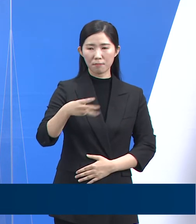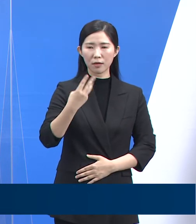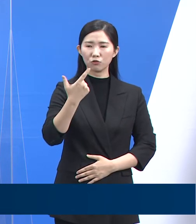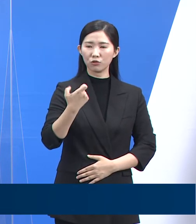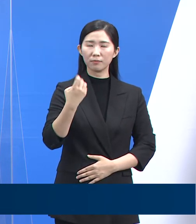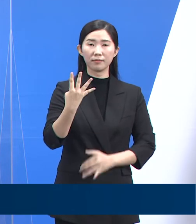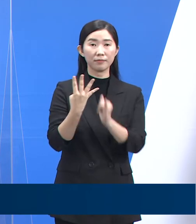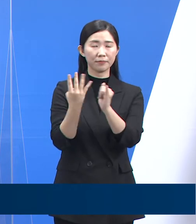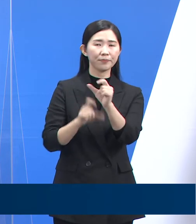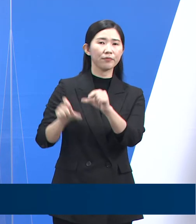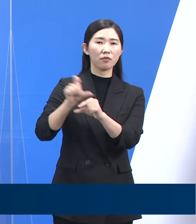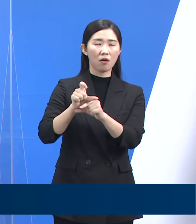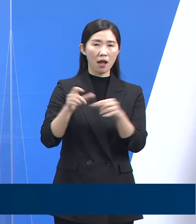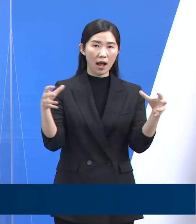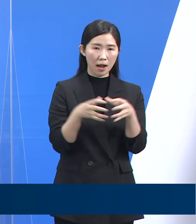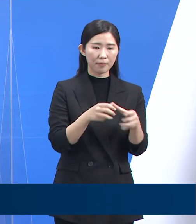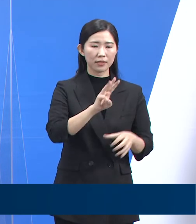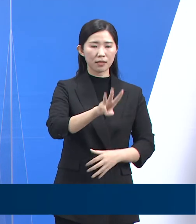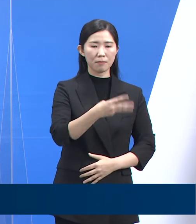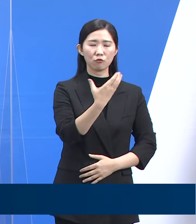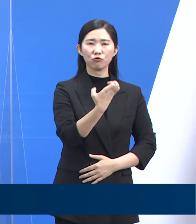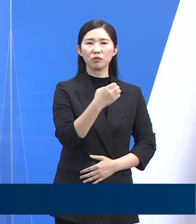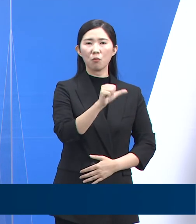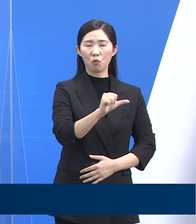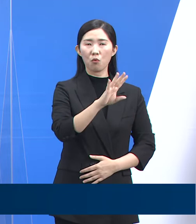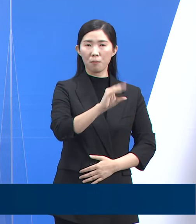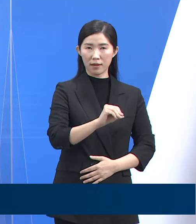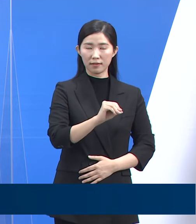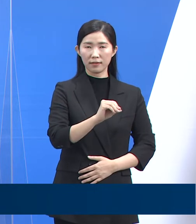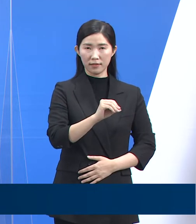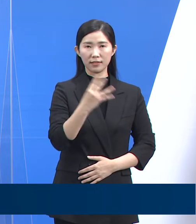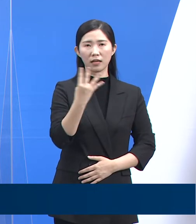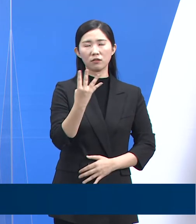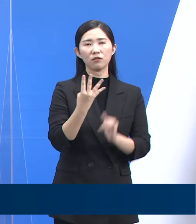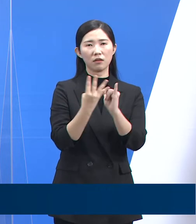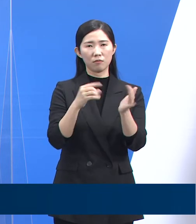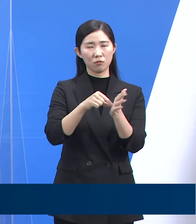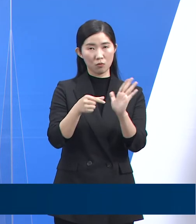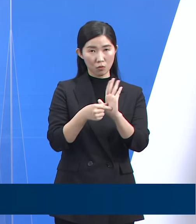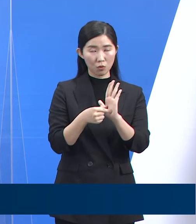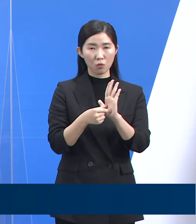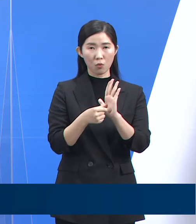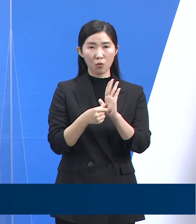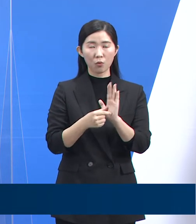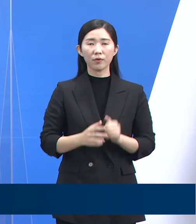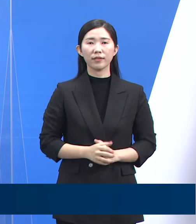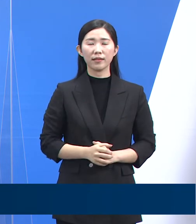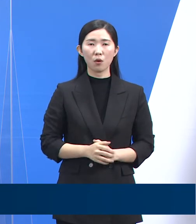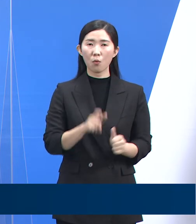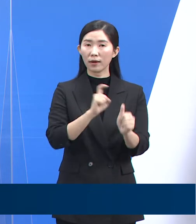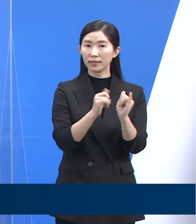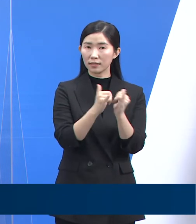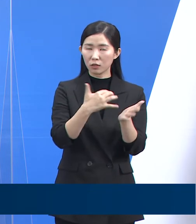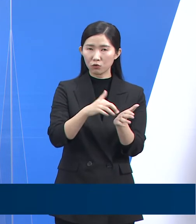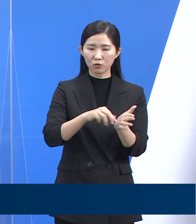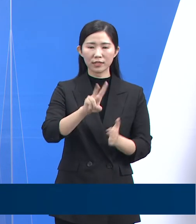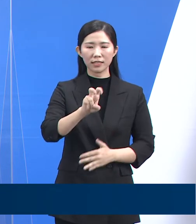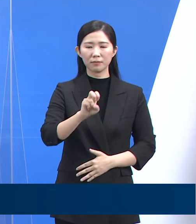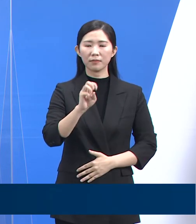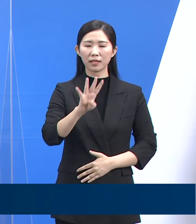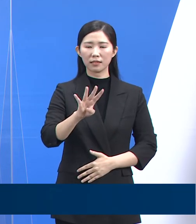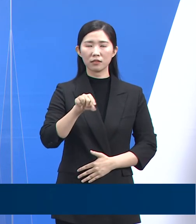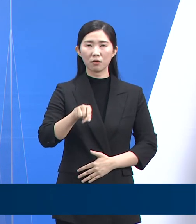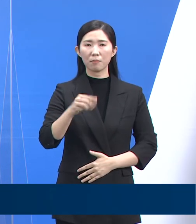증가한 395만 3,289명으로 전체 도민 누적 확진율은 28.4%입니다.